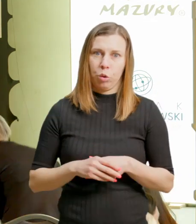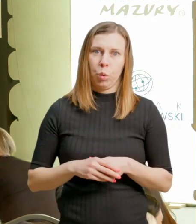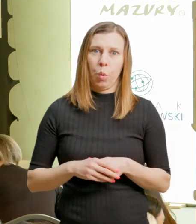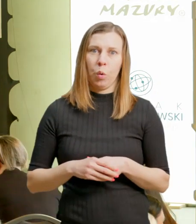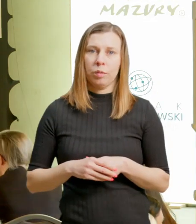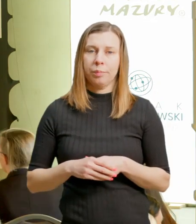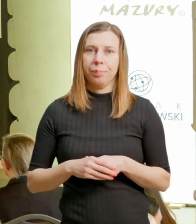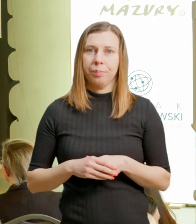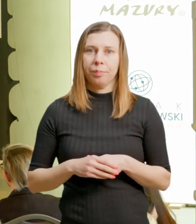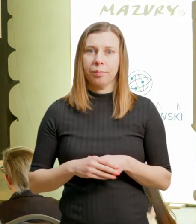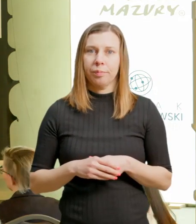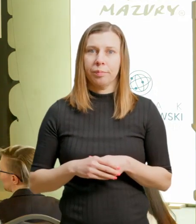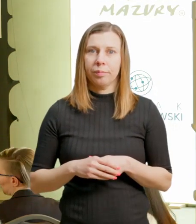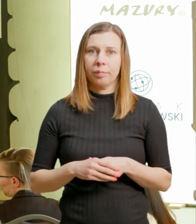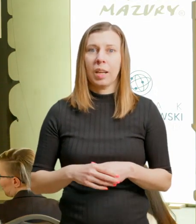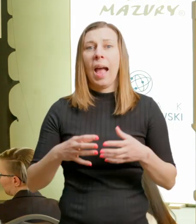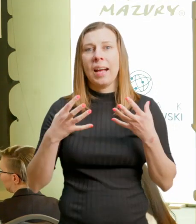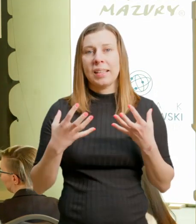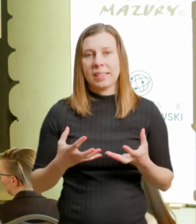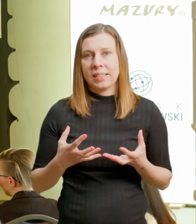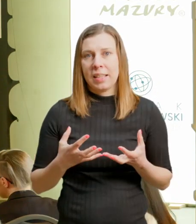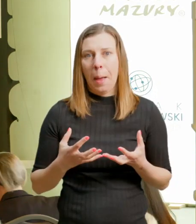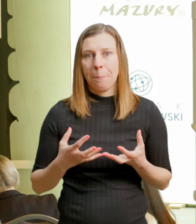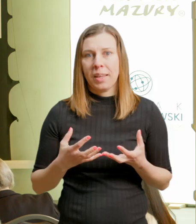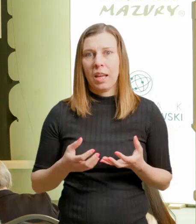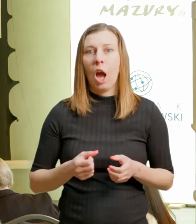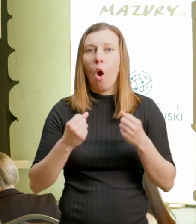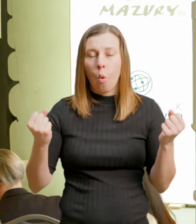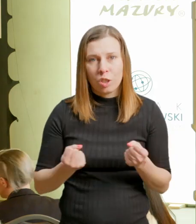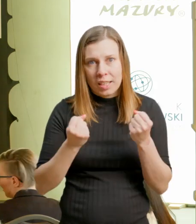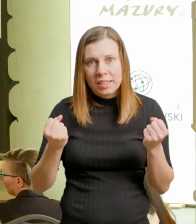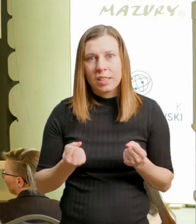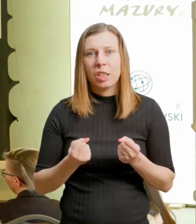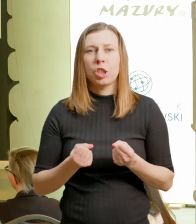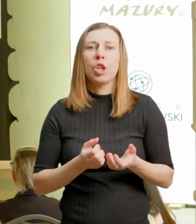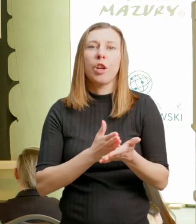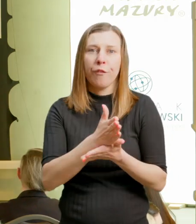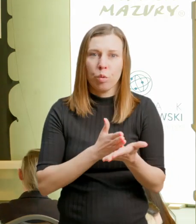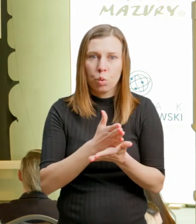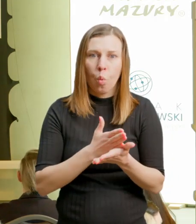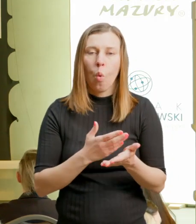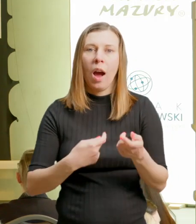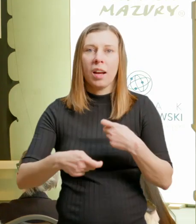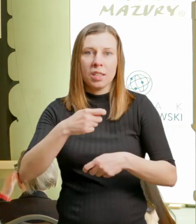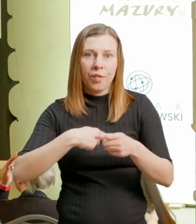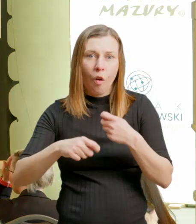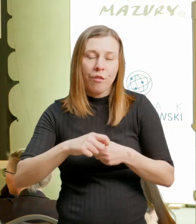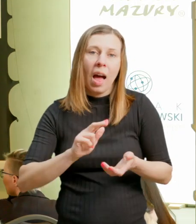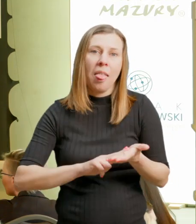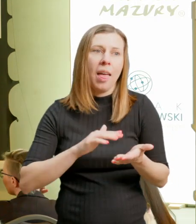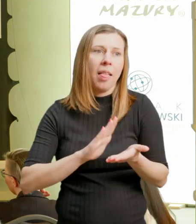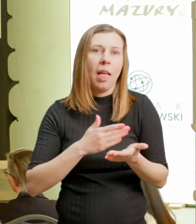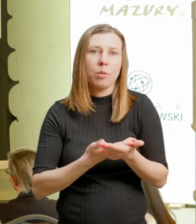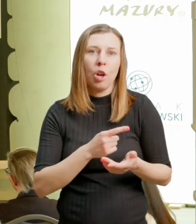komfortową częścią naszego pobytu. Chcemy wyjść ze swojej strefy komfortu i chcemy być